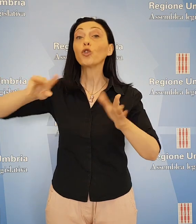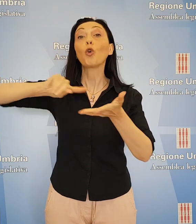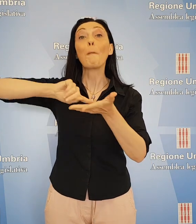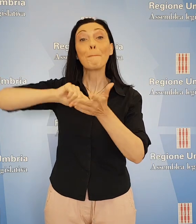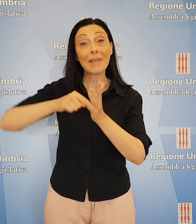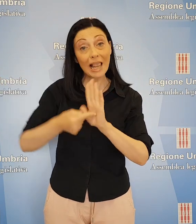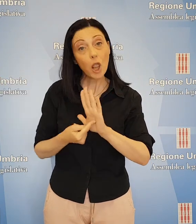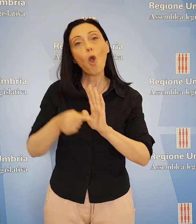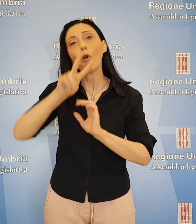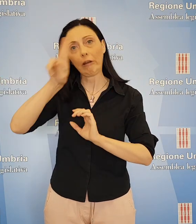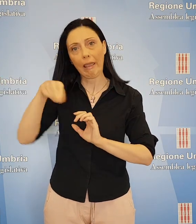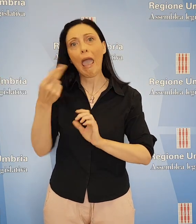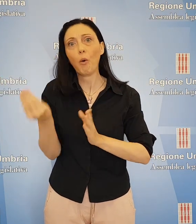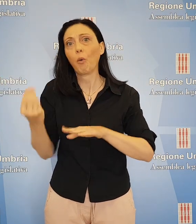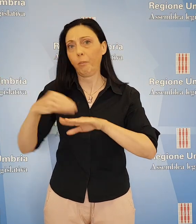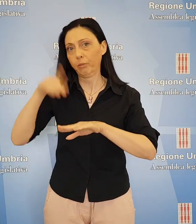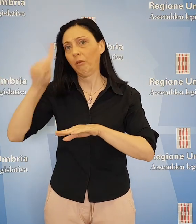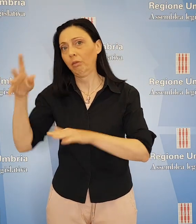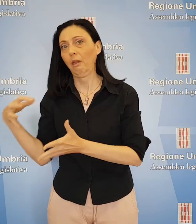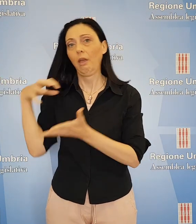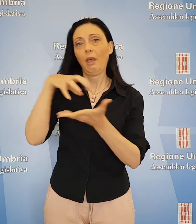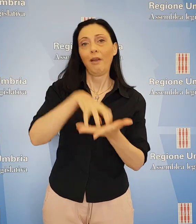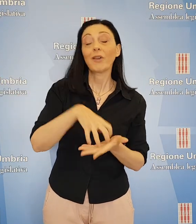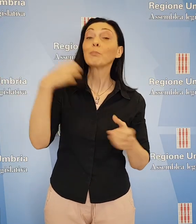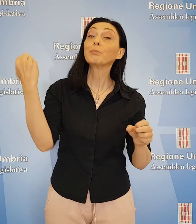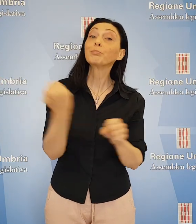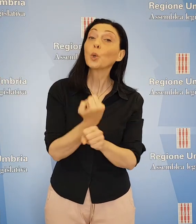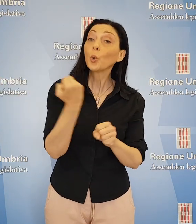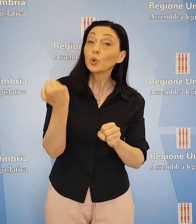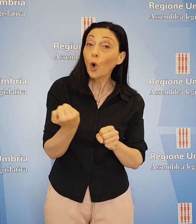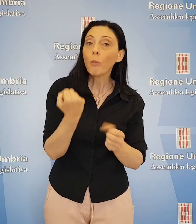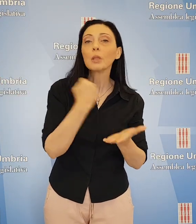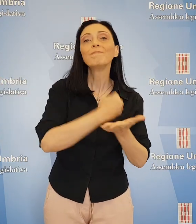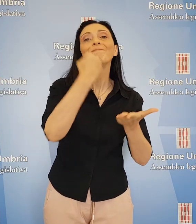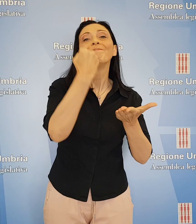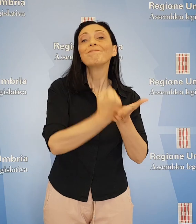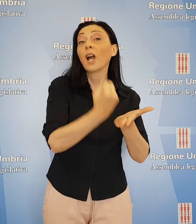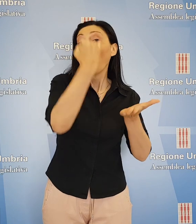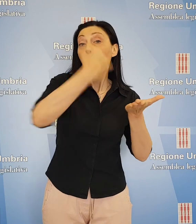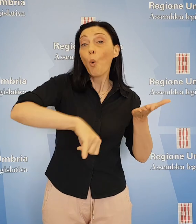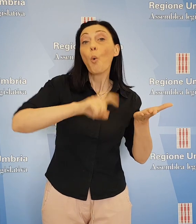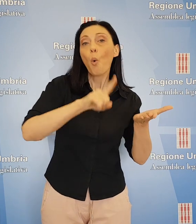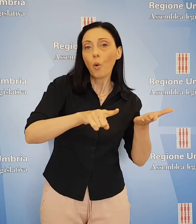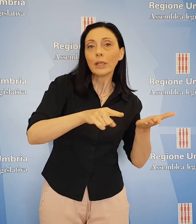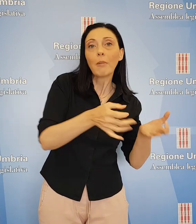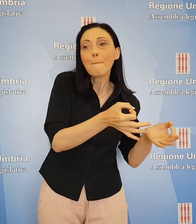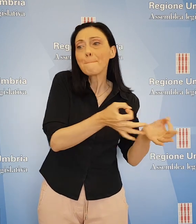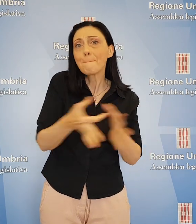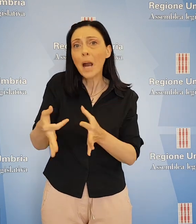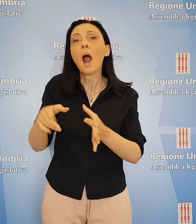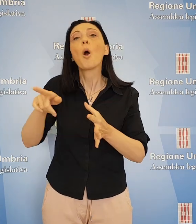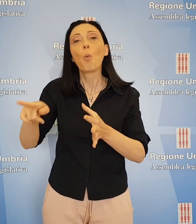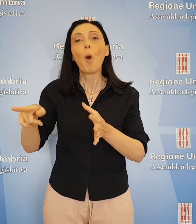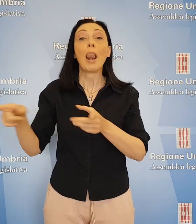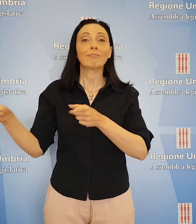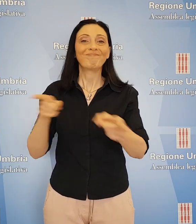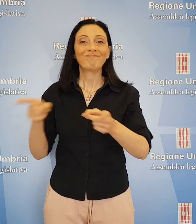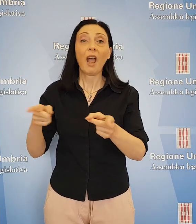milioni di euro. Purtroppo la concessione definitiva, ha detto l'assessore, ha coinciso con la dichiarazione dello stato di emergenza, quindi